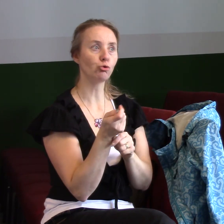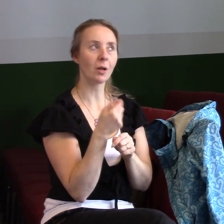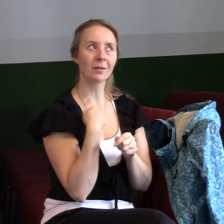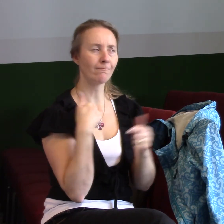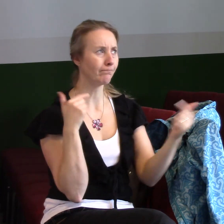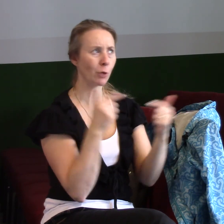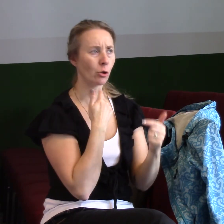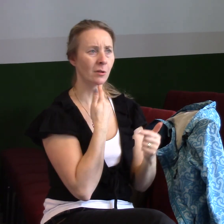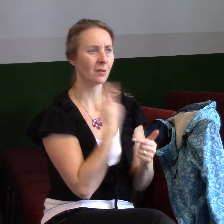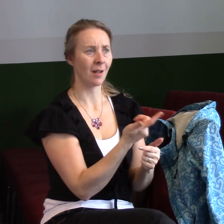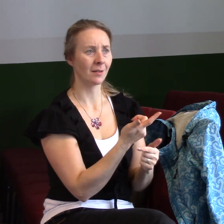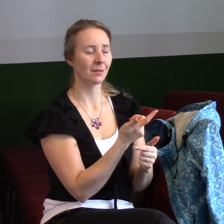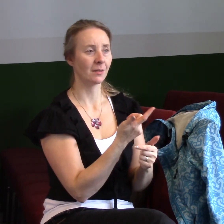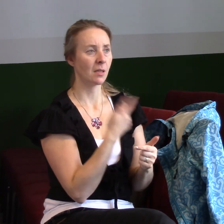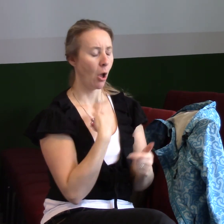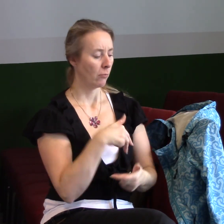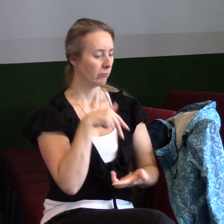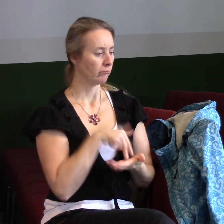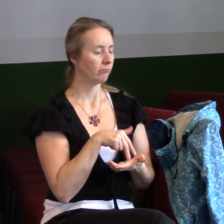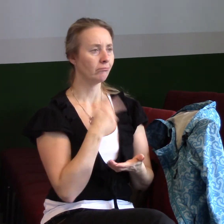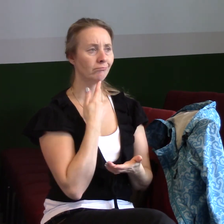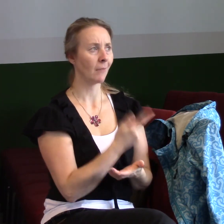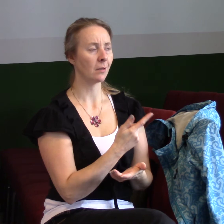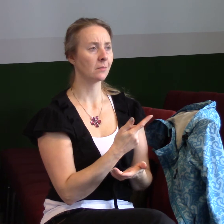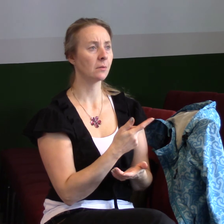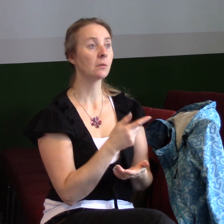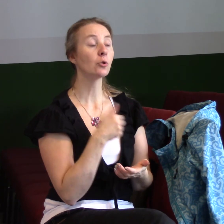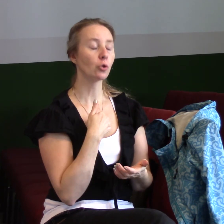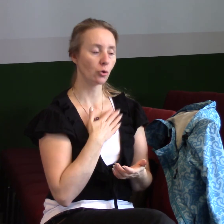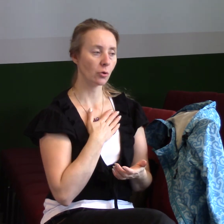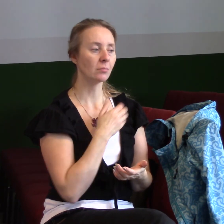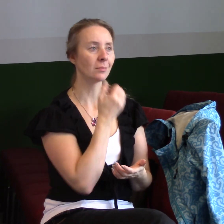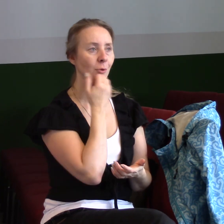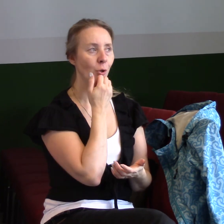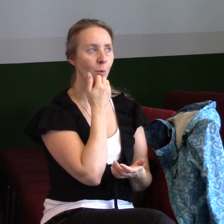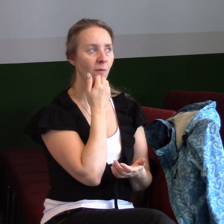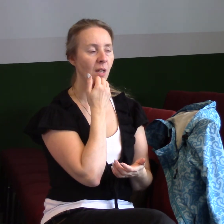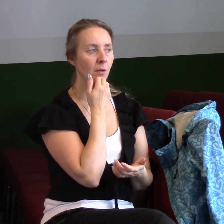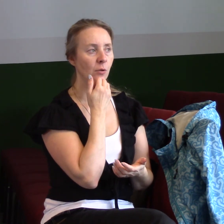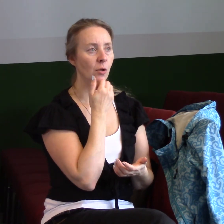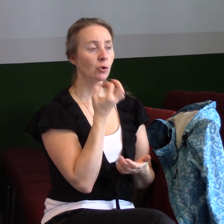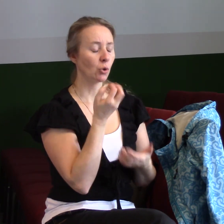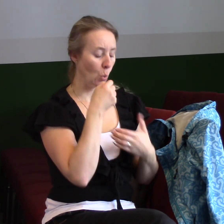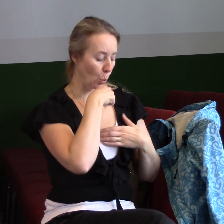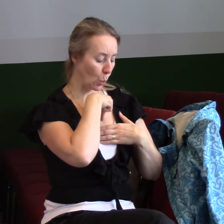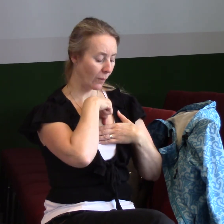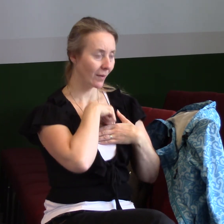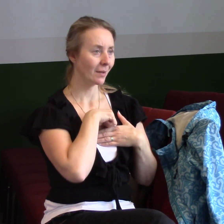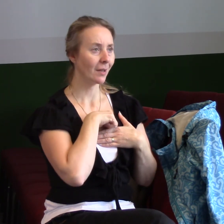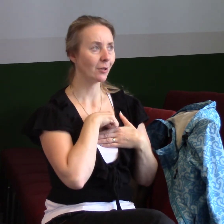něco, co je tvým úkolem, je něco, to, je tvou zodpovědností. Je to to vnitřní, takové je to až